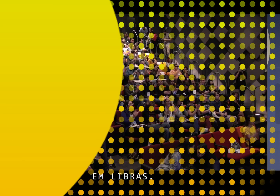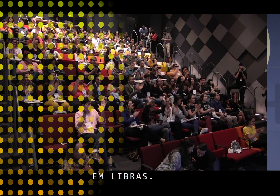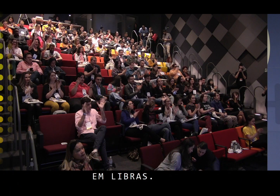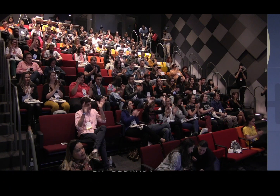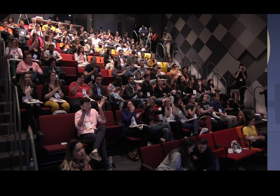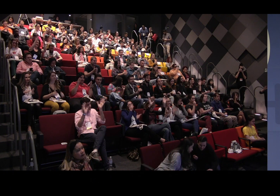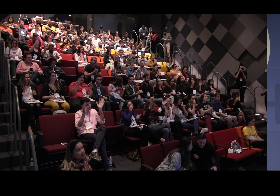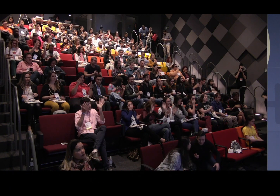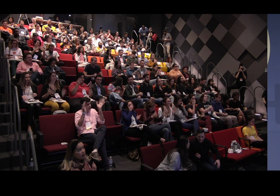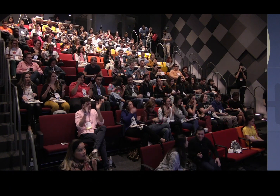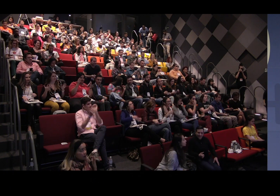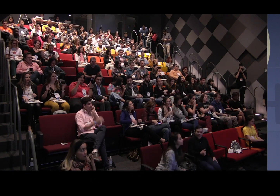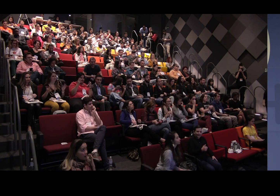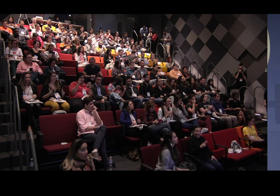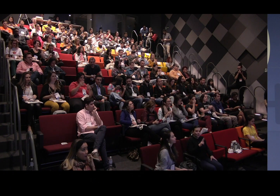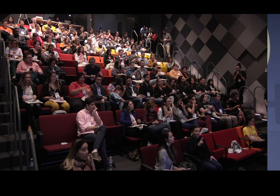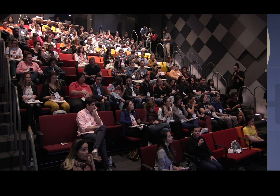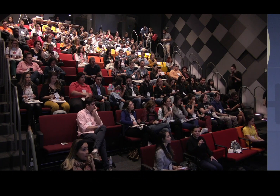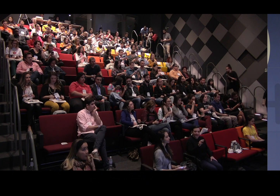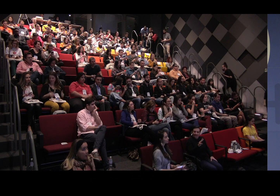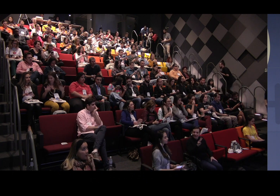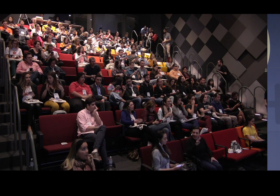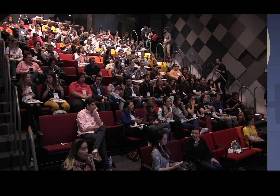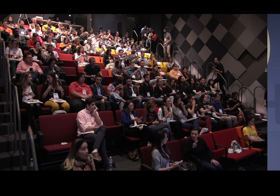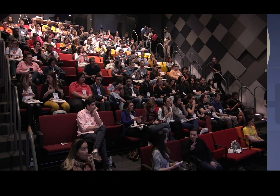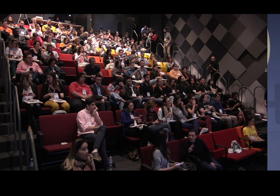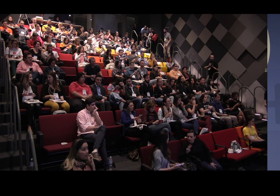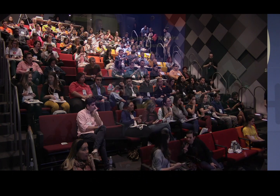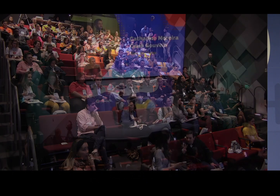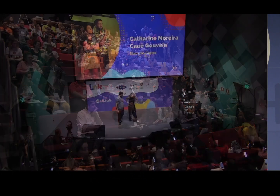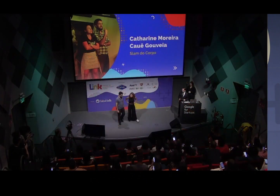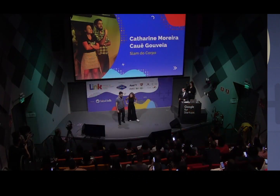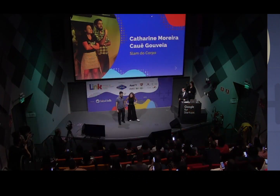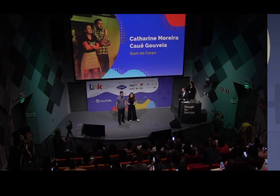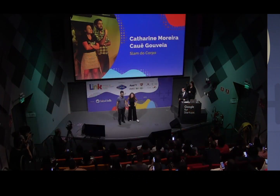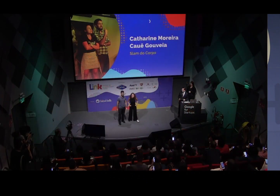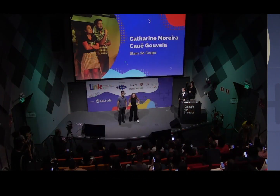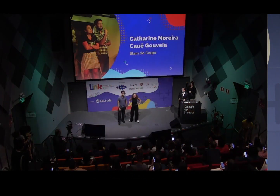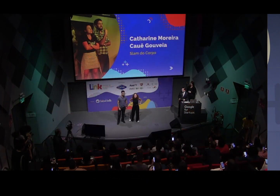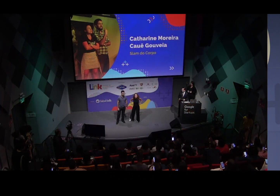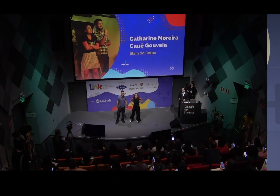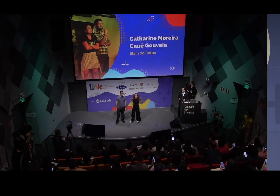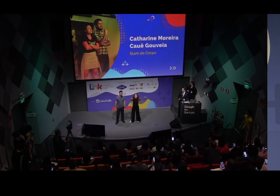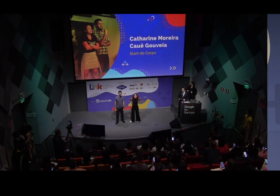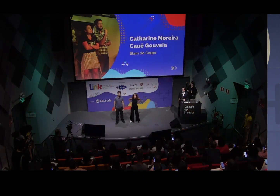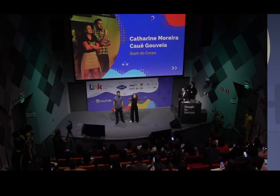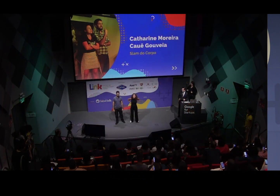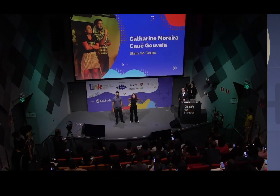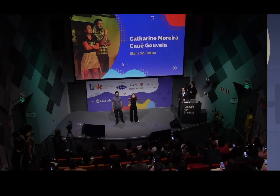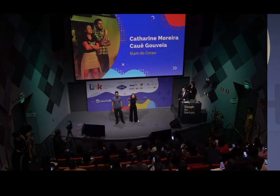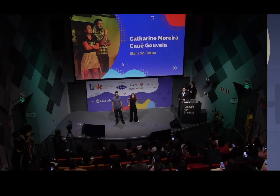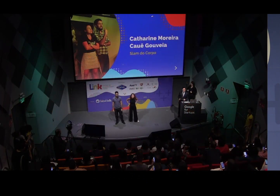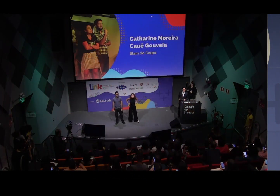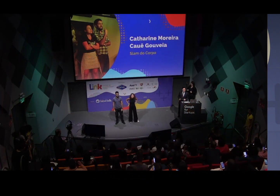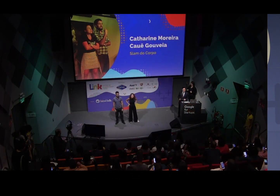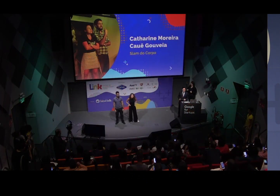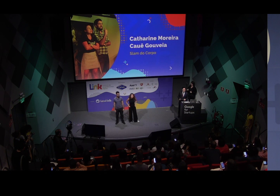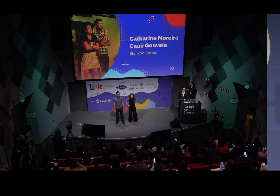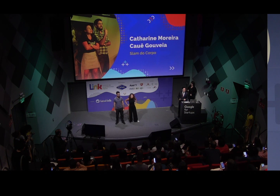Ela é surda, acompanhada de Cauê Gouveia, que é um homem alto, magro, de cabelos escuros, bigode e barba. Ele usa